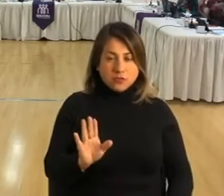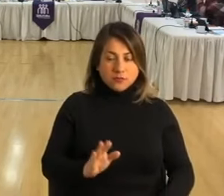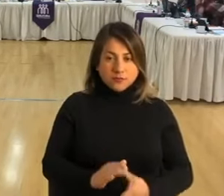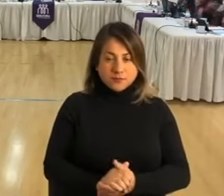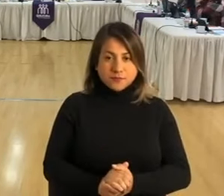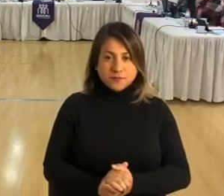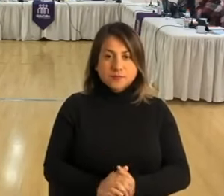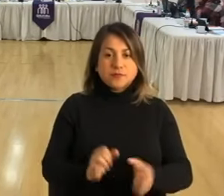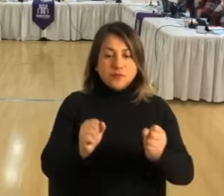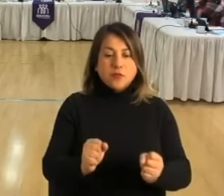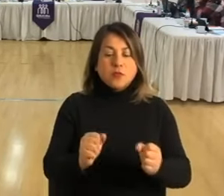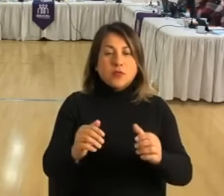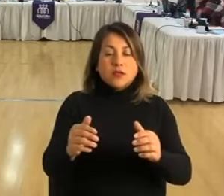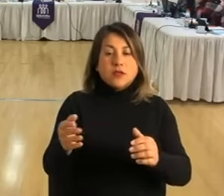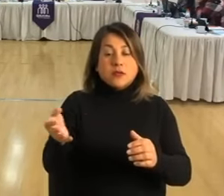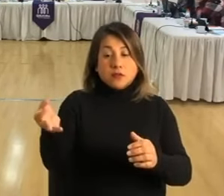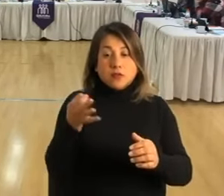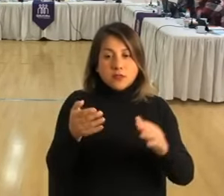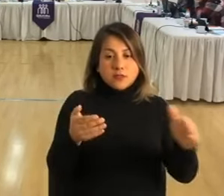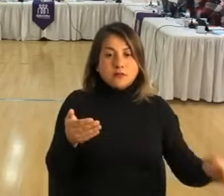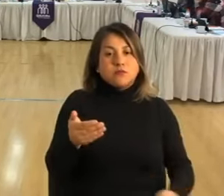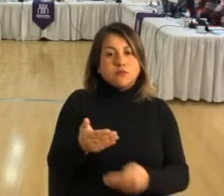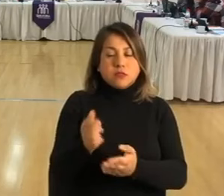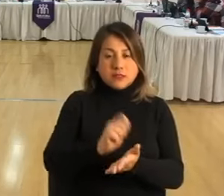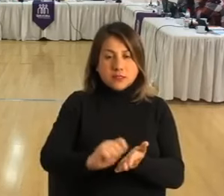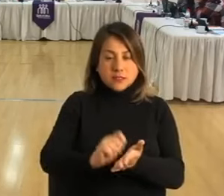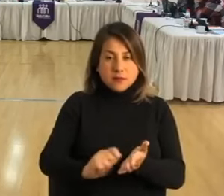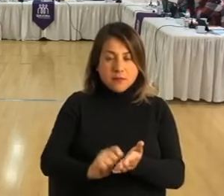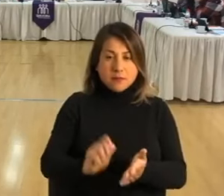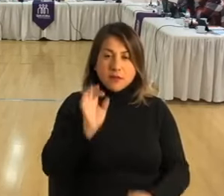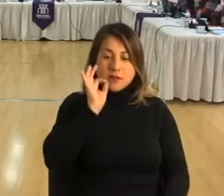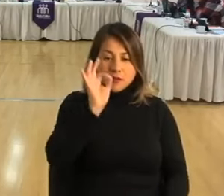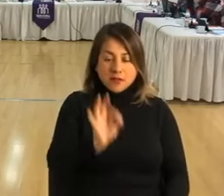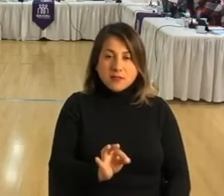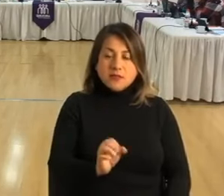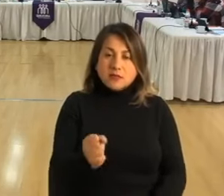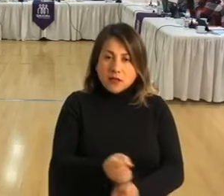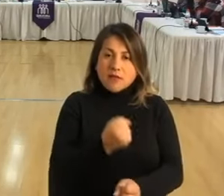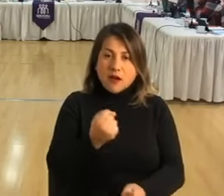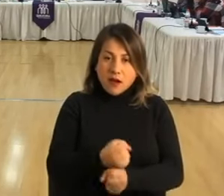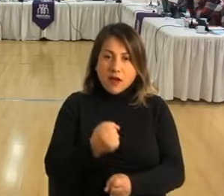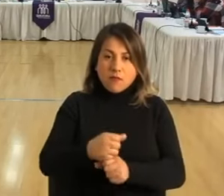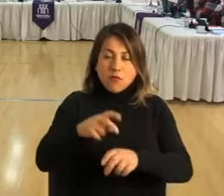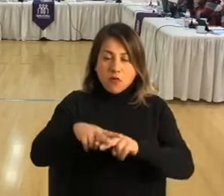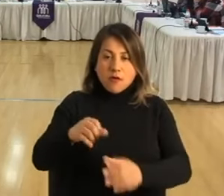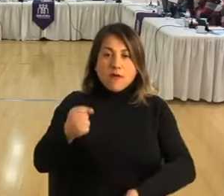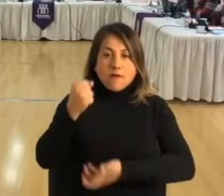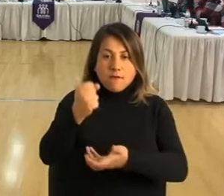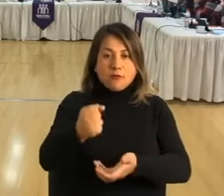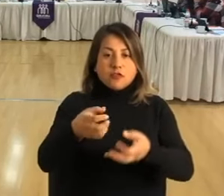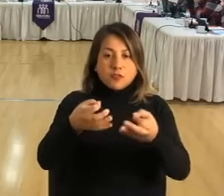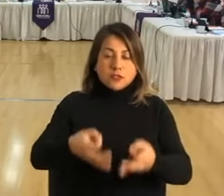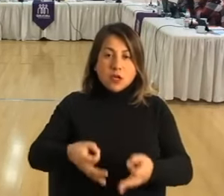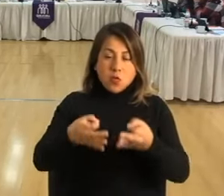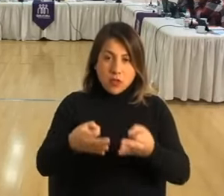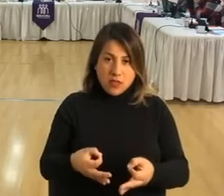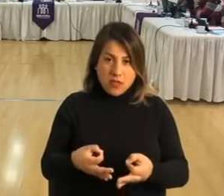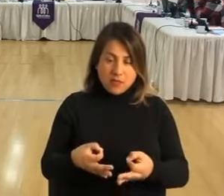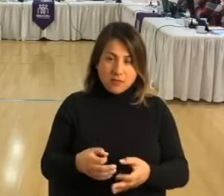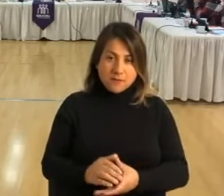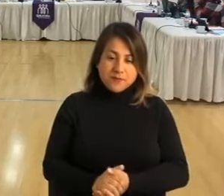Solamente complementar lo que el secretario ha dicho, se trabajó en este fondo de seguridad